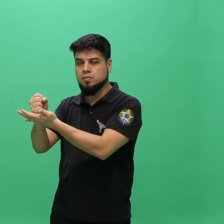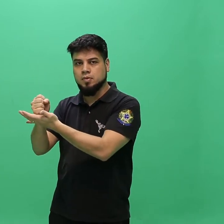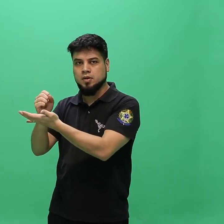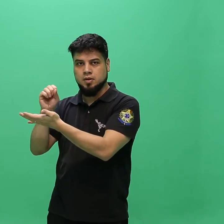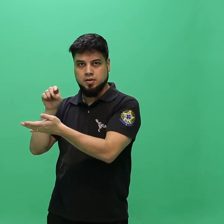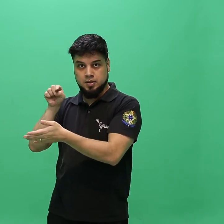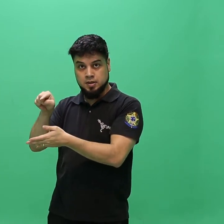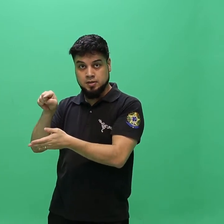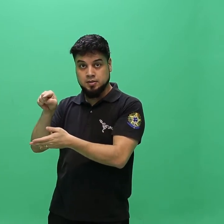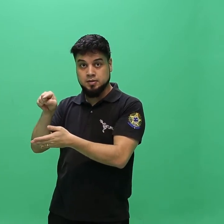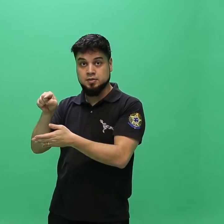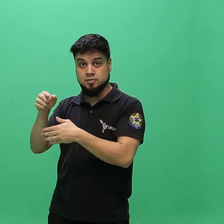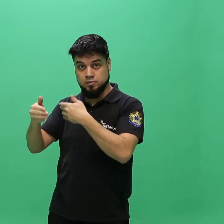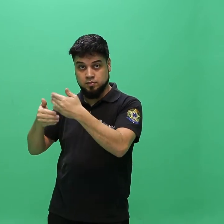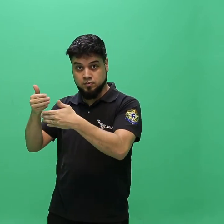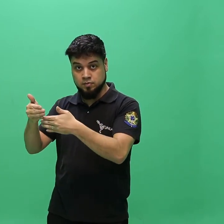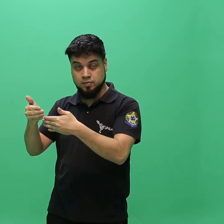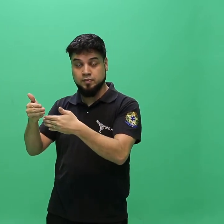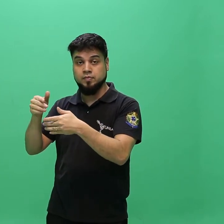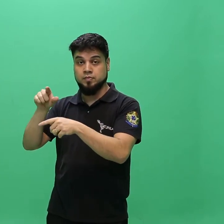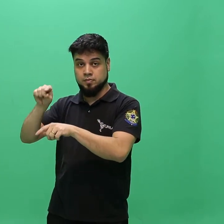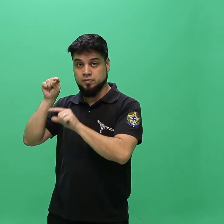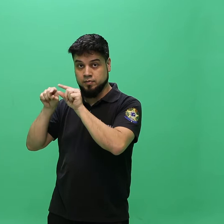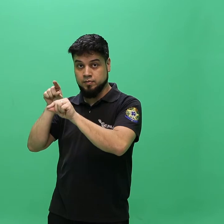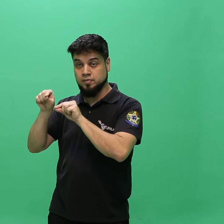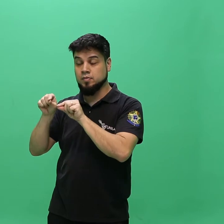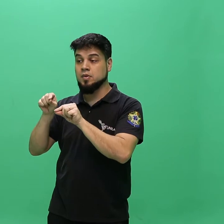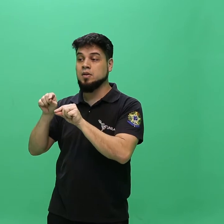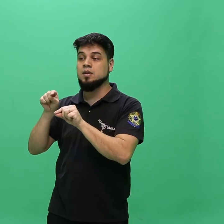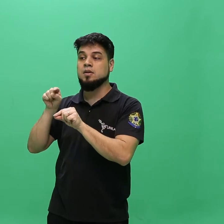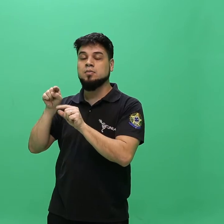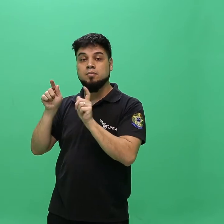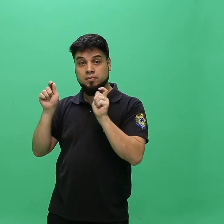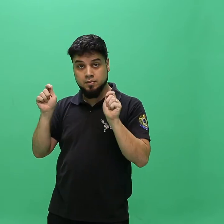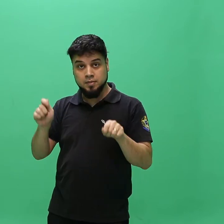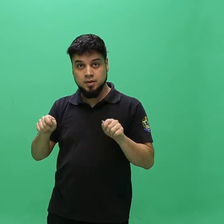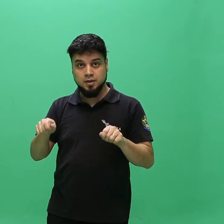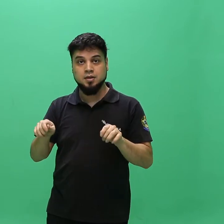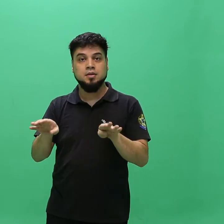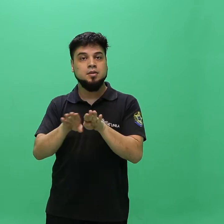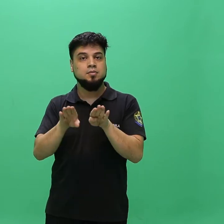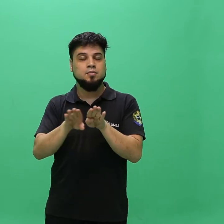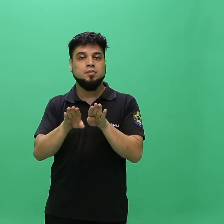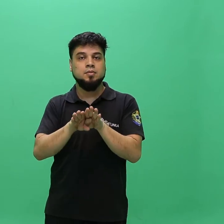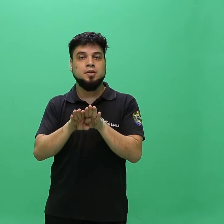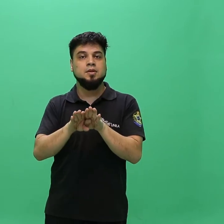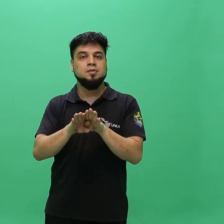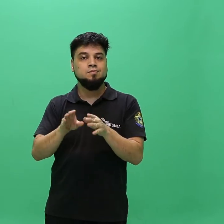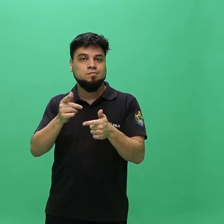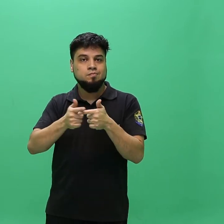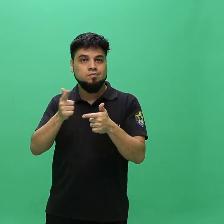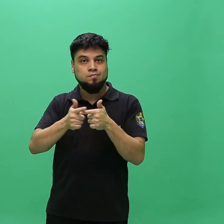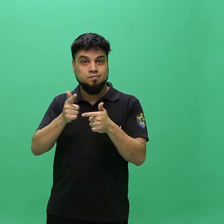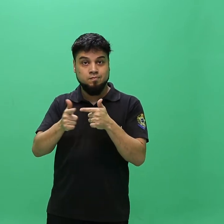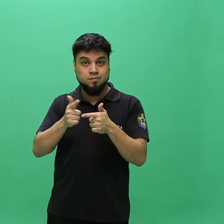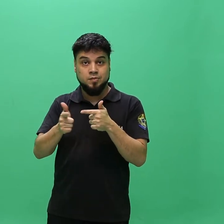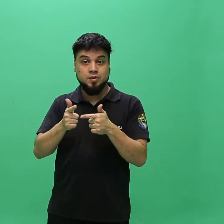possibilidade de inexistência de vagas para concorrência na modalidade escolhida, com exceção da